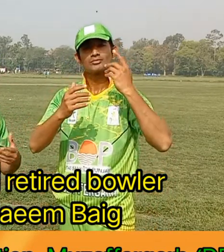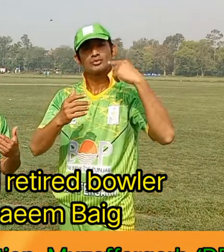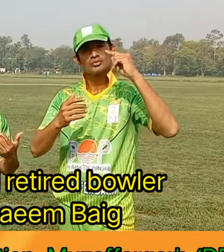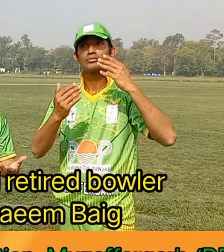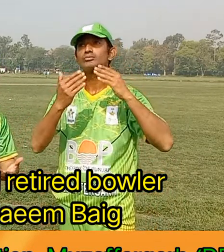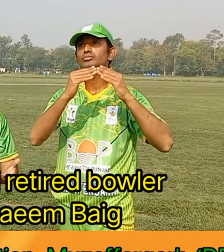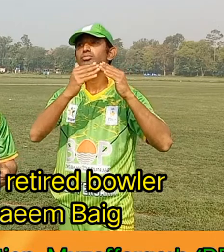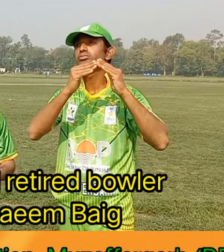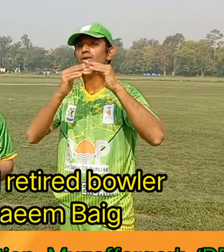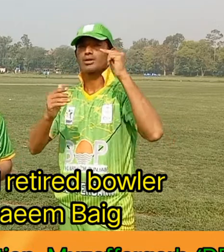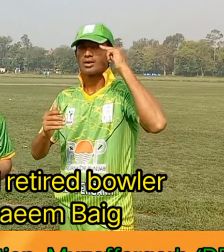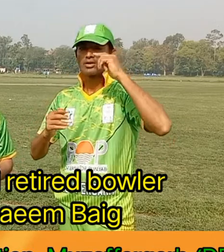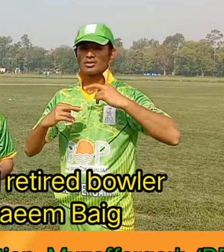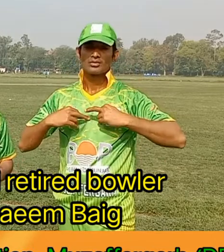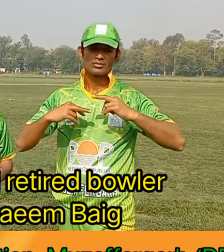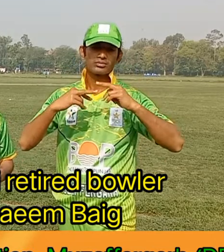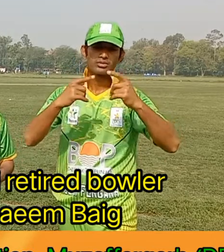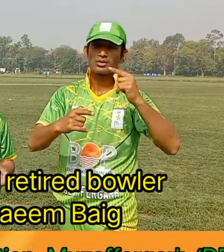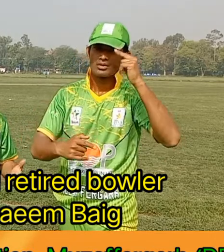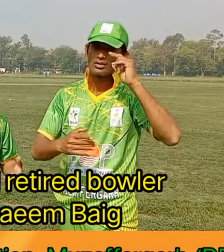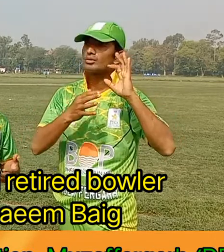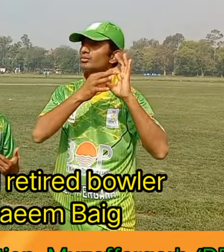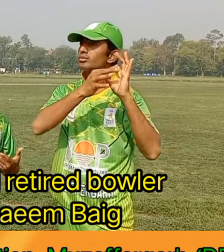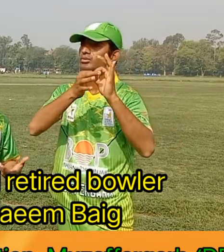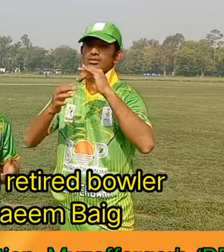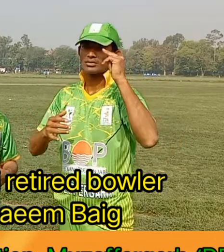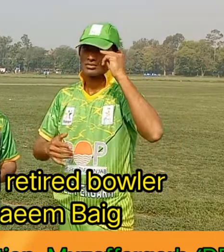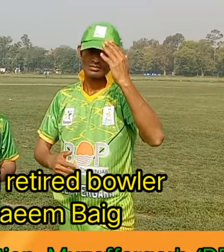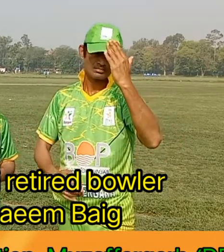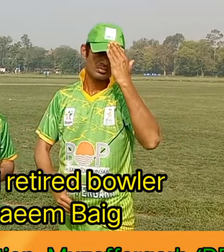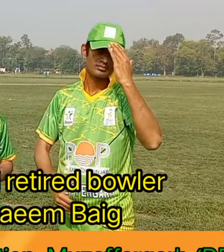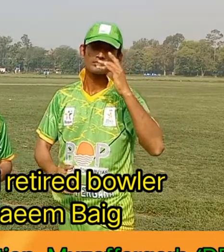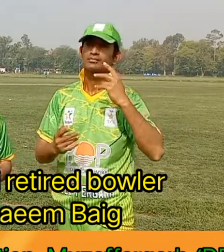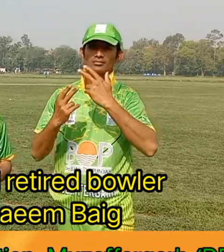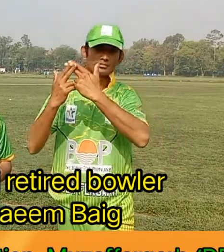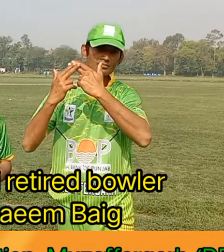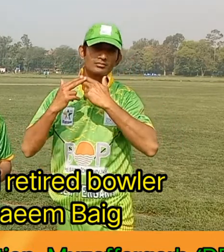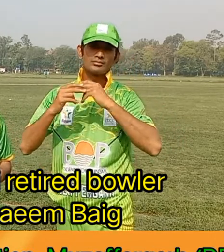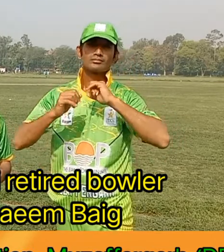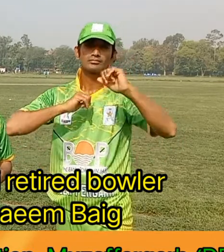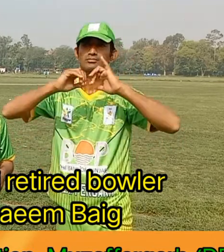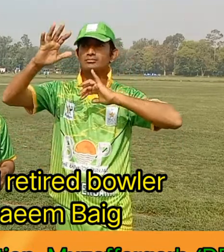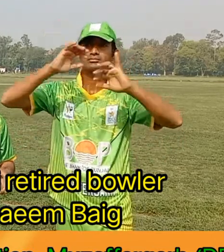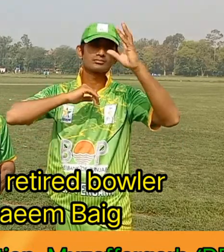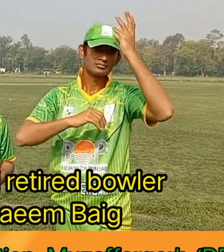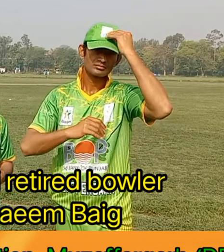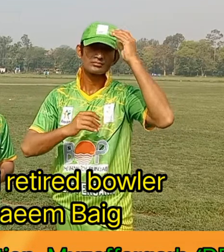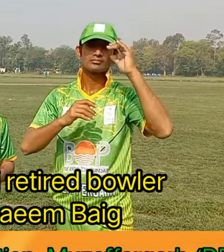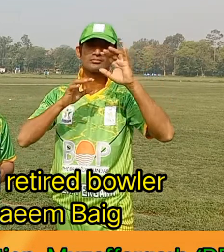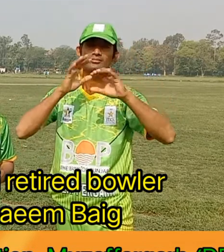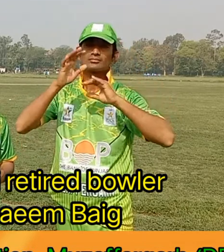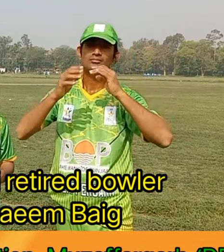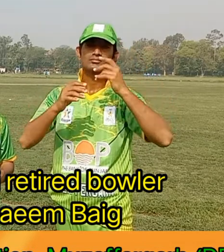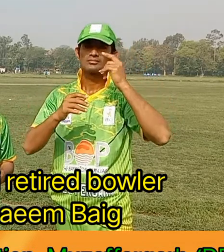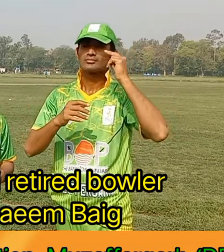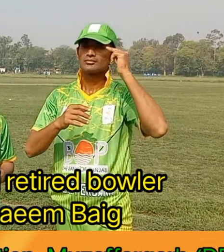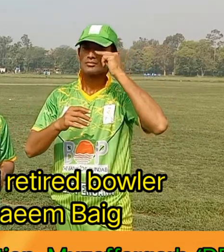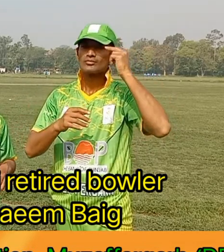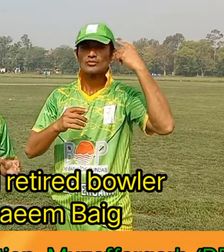فینینشلی سپورٹ کرے تو میں اپنے تہدل سے شکر ادا کرتا ہوں پنجاب گورنمنٹ کا کہ انہوں نے ڈی ایچ کیو مظفرگڑ میں ان